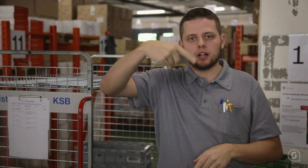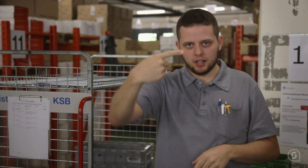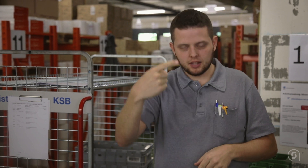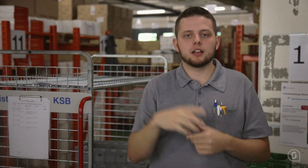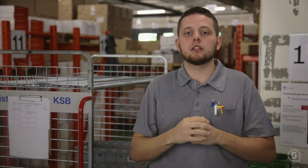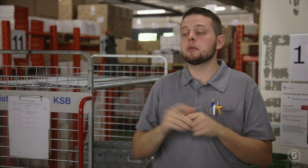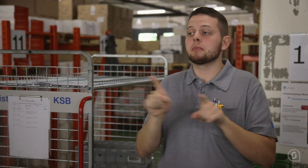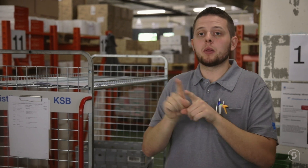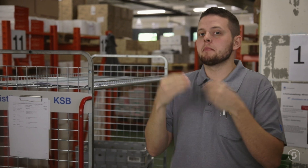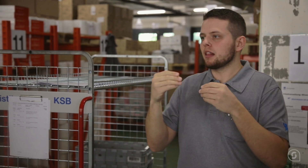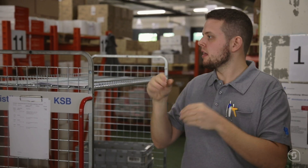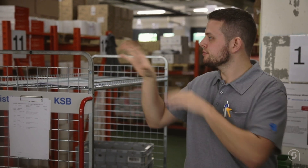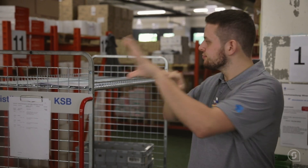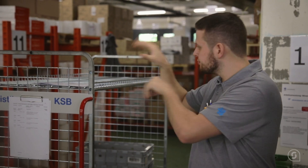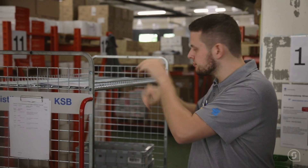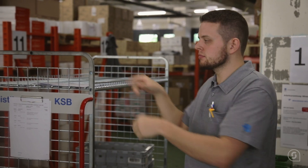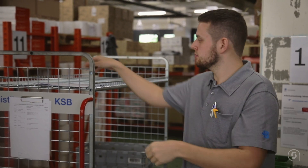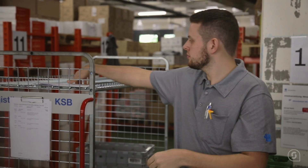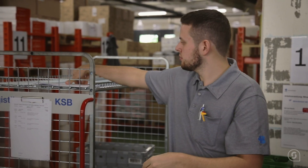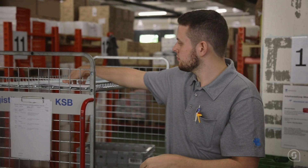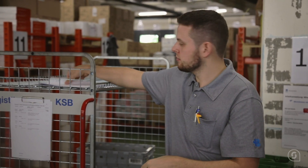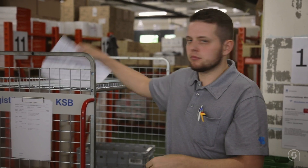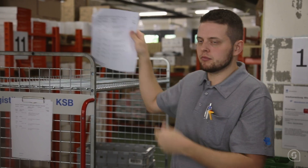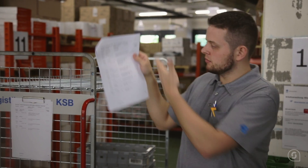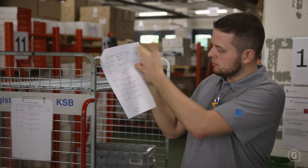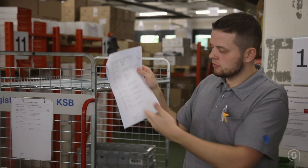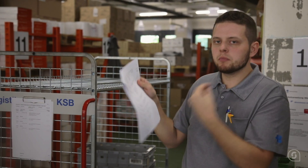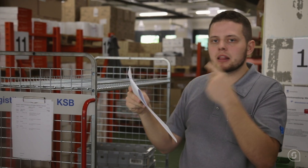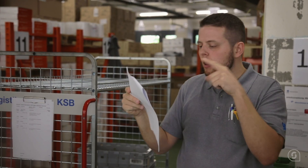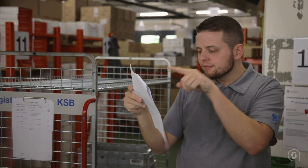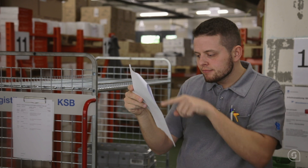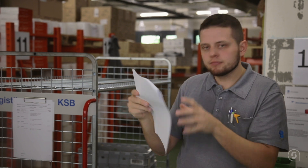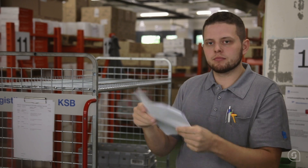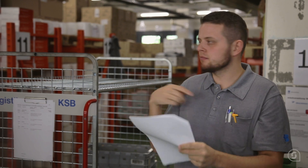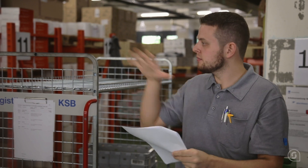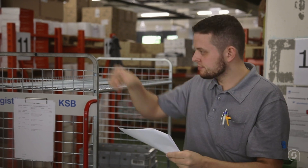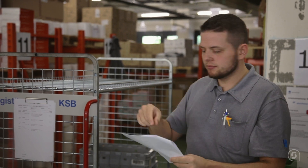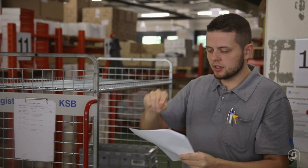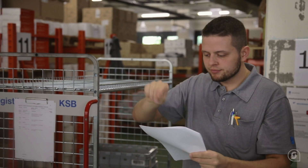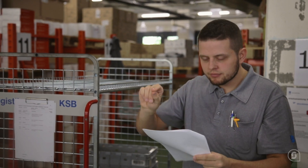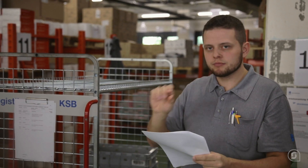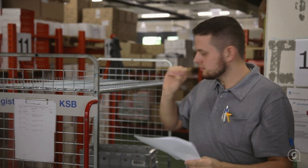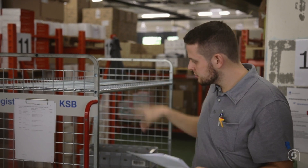Ich stelle das Material zusammen. Ich hole das Material und hake es auf der Materialliste ab.